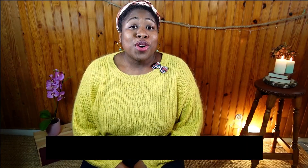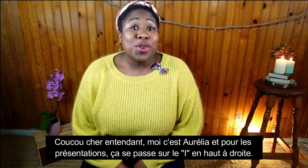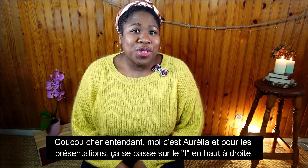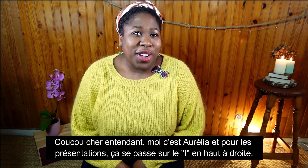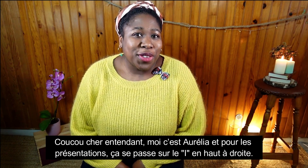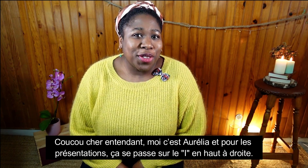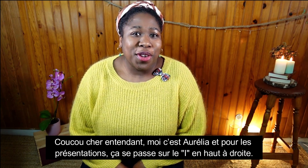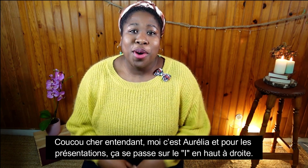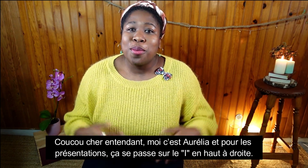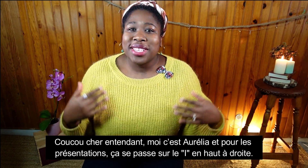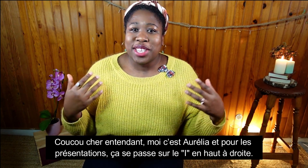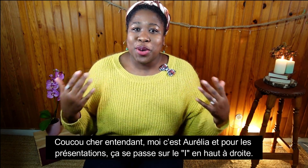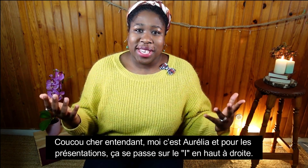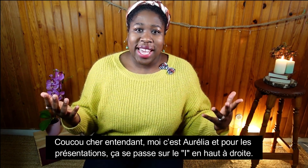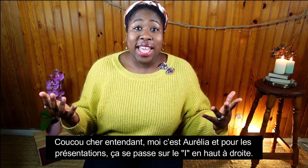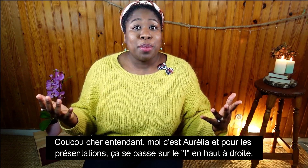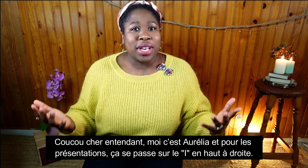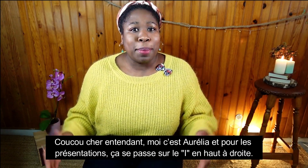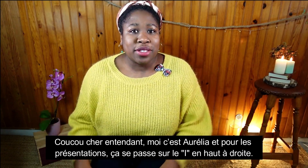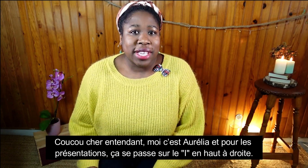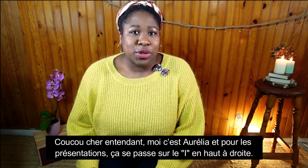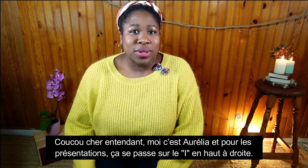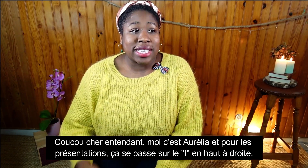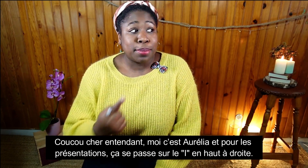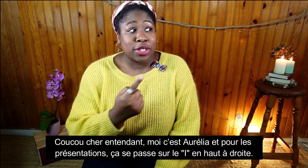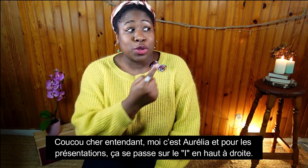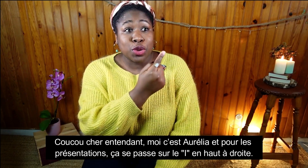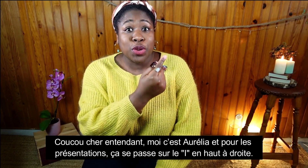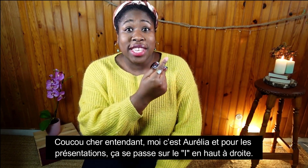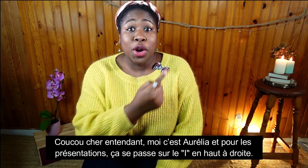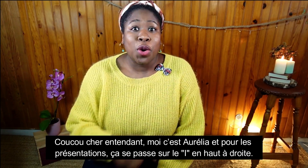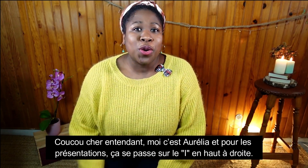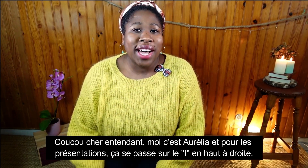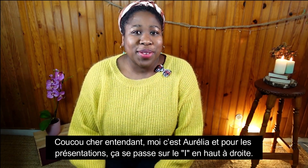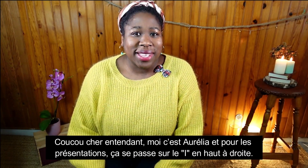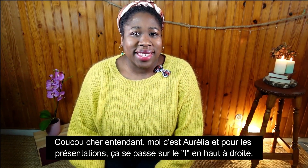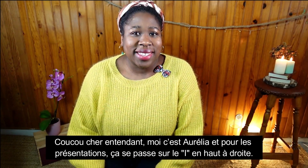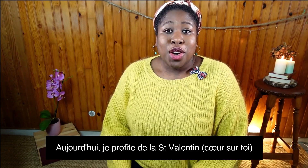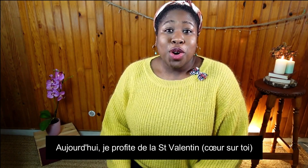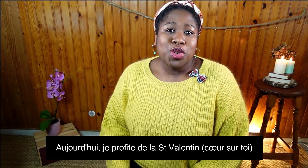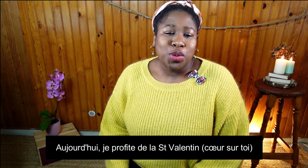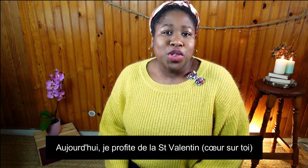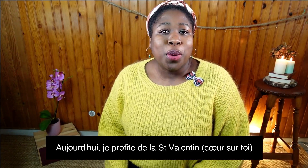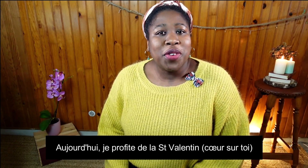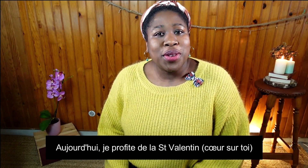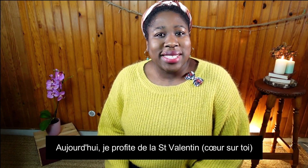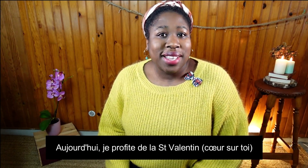Coucou chers entendants, moi c'est Aurélia et pour les présentations ça se passe sur le i en haut à droite. Aujourd'hui je profite de la Saint